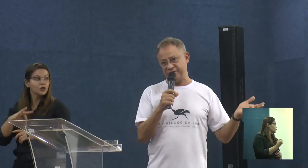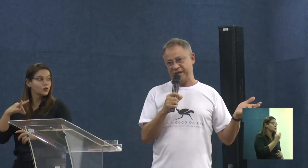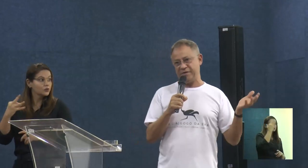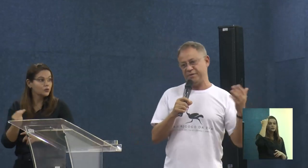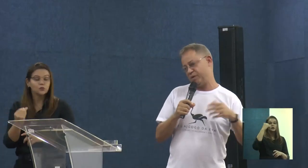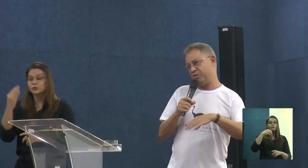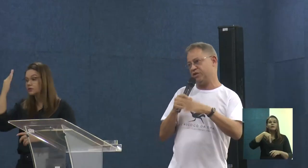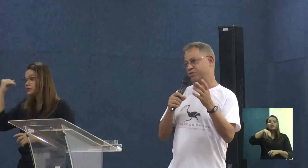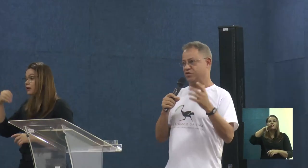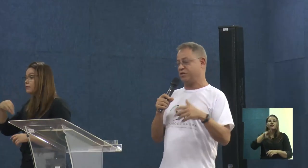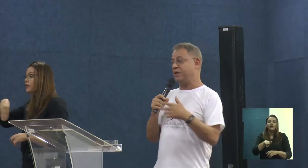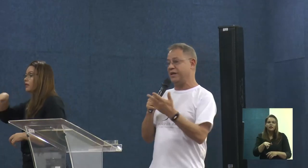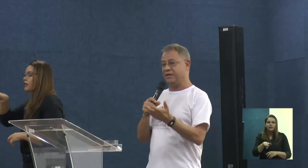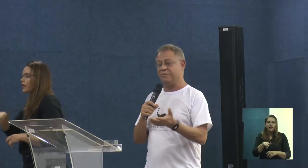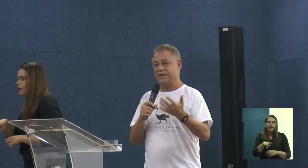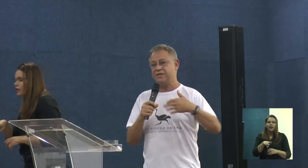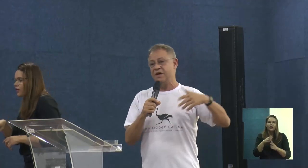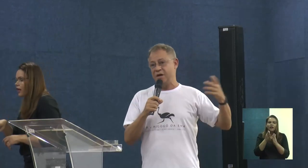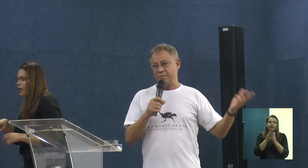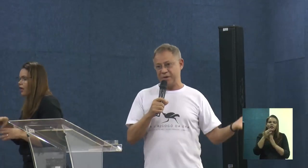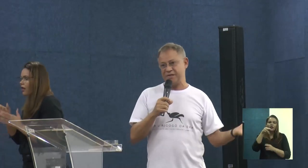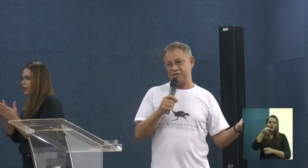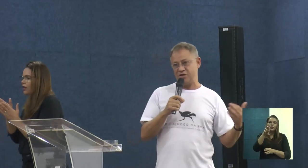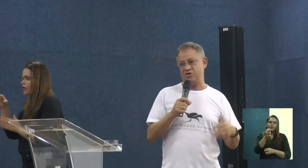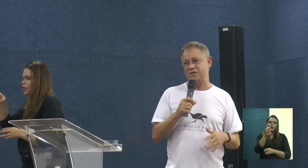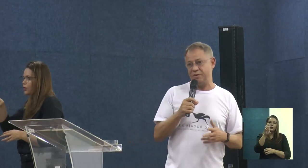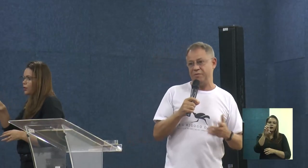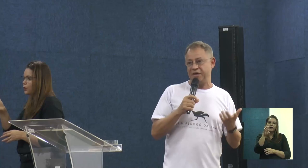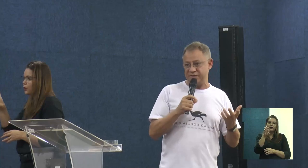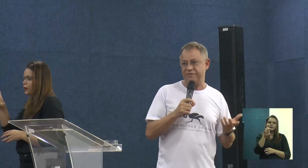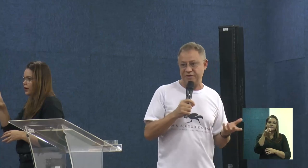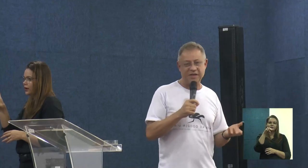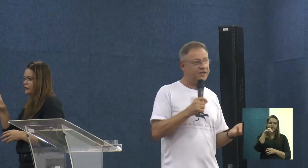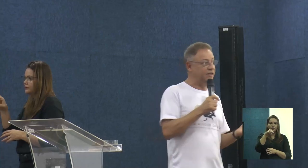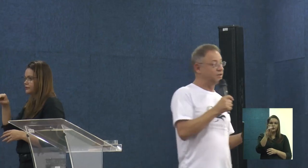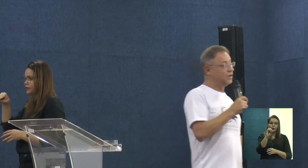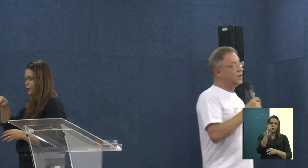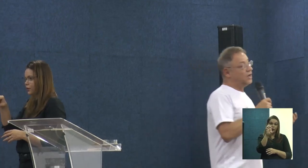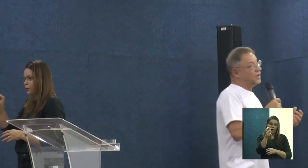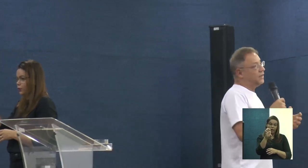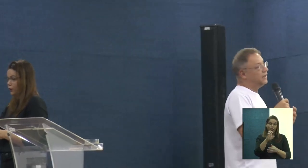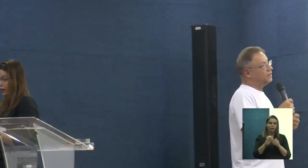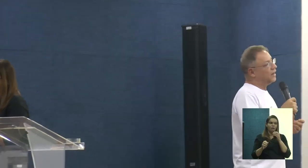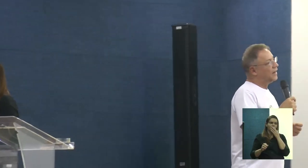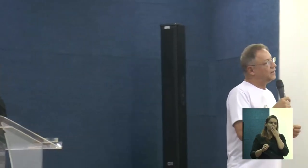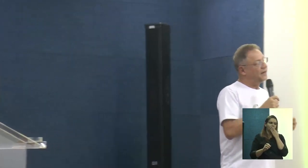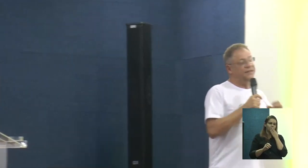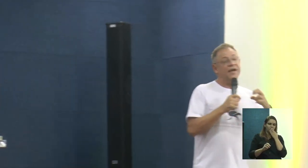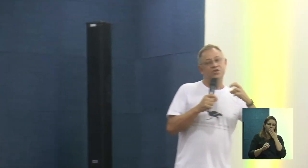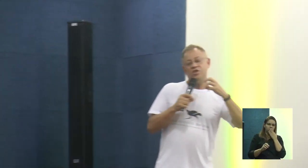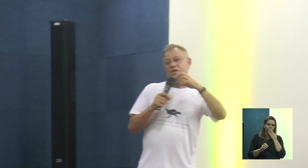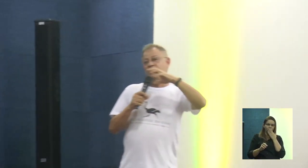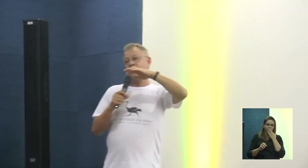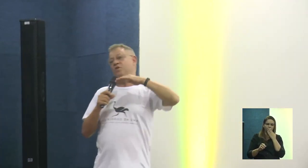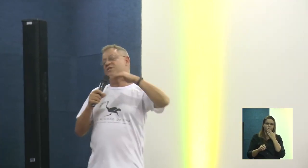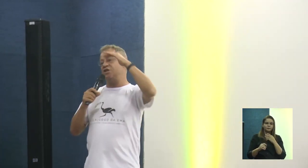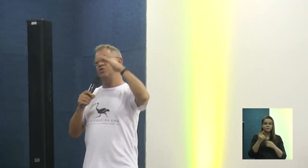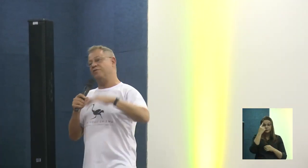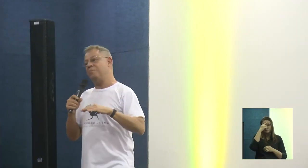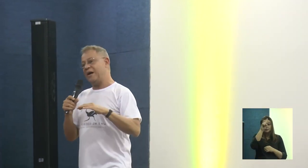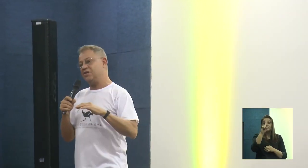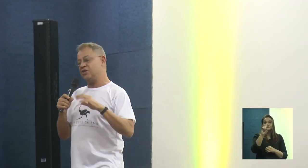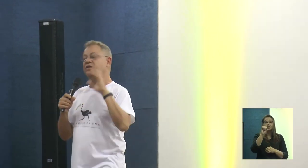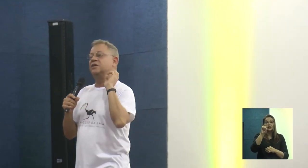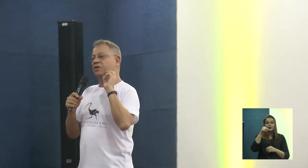reconhecem Noé, né? Que, para muitas pessoas, é uma lenda, mas, para as religiões abrâmicas, é verdadeira. E a ideia de que,